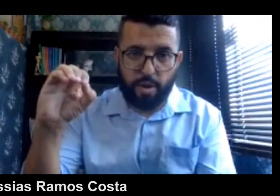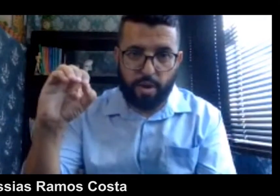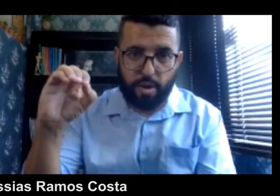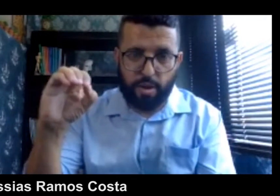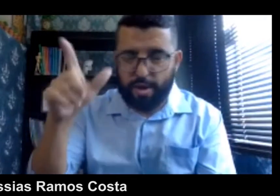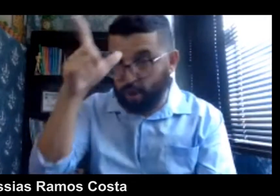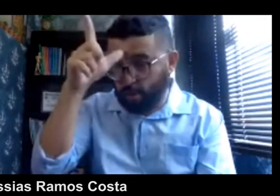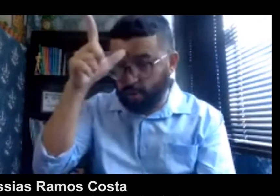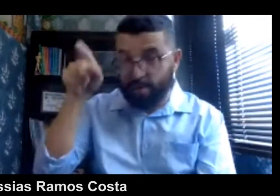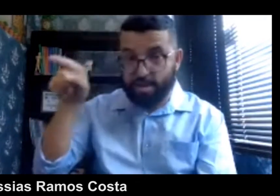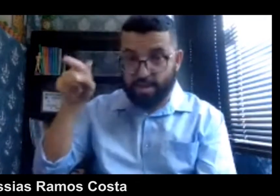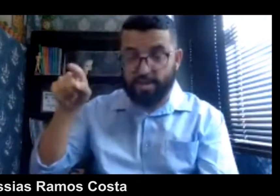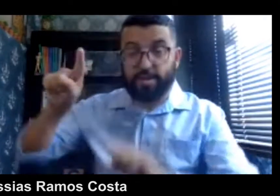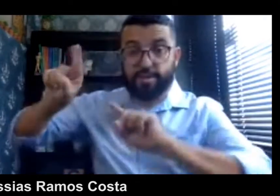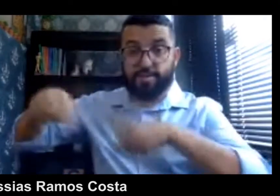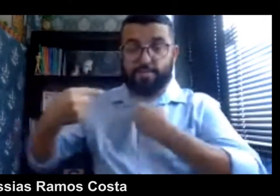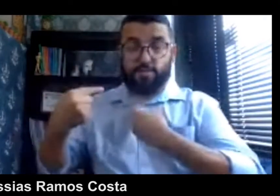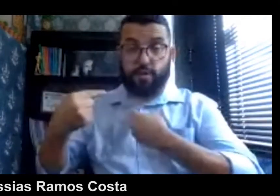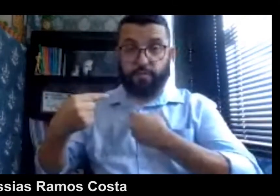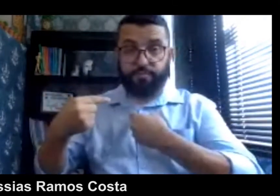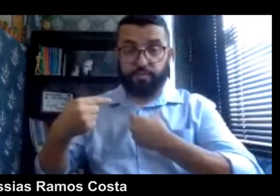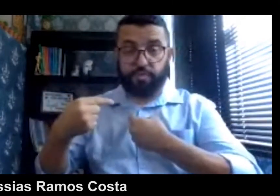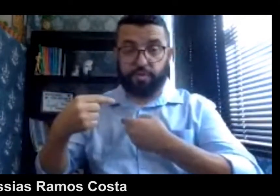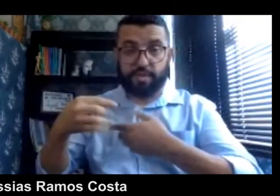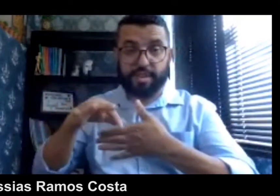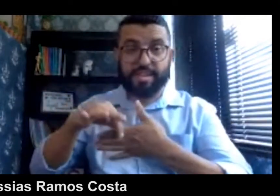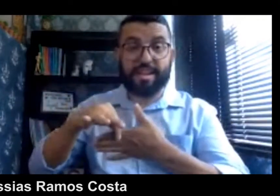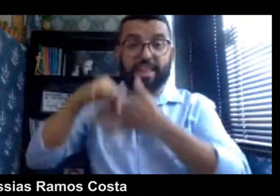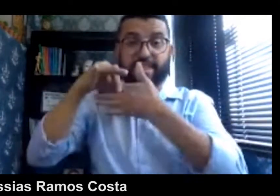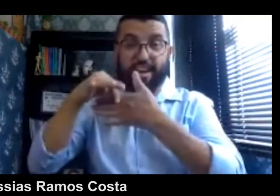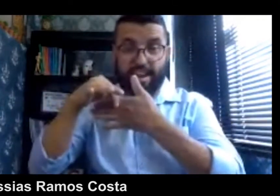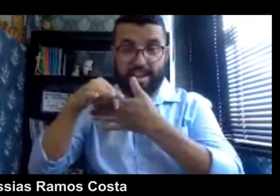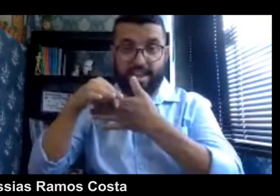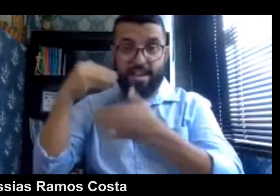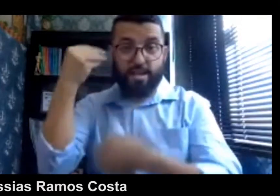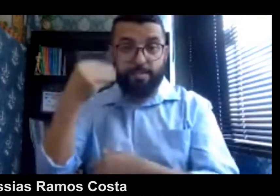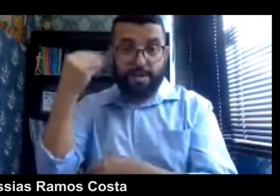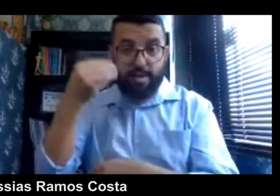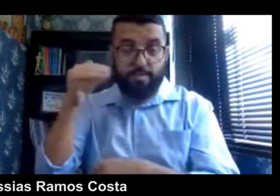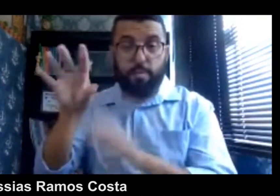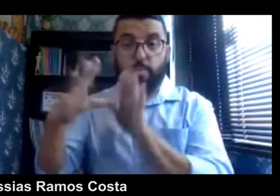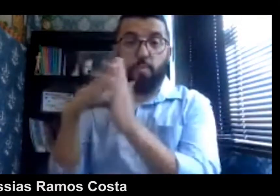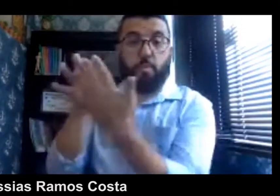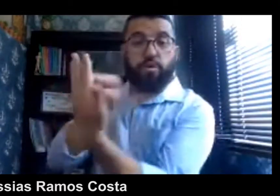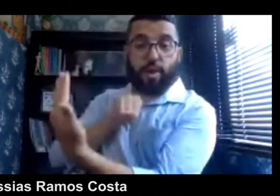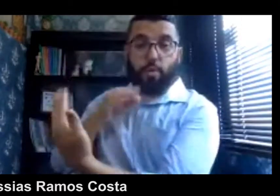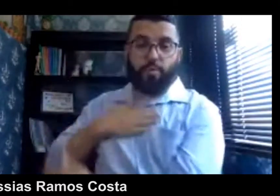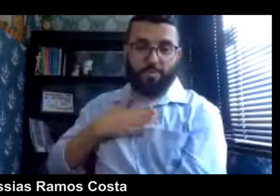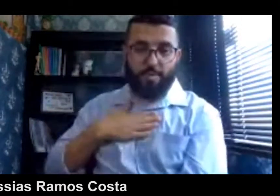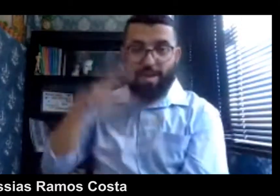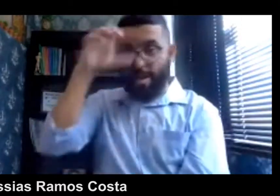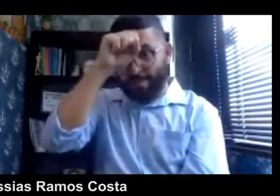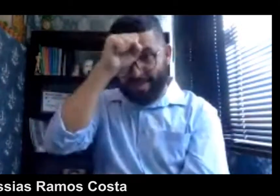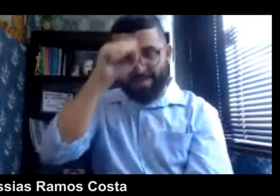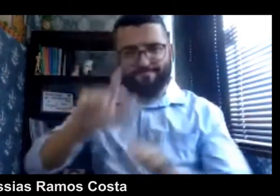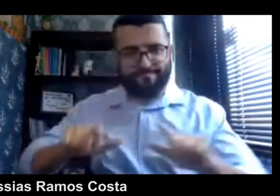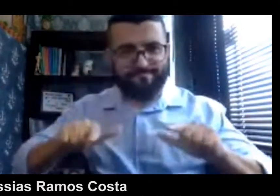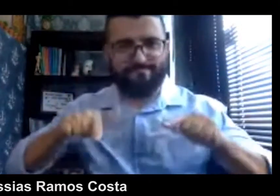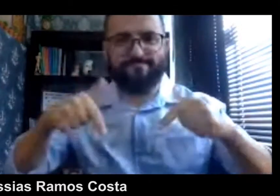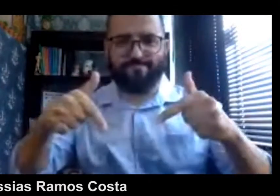ele que me incentivou, me instigou a experimentar, ele é um modelo para mim. Então, eu aprendi a lutar,